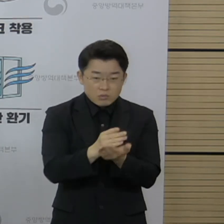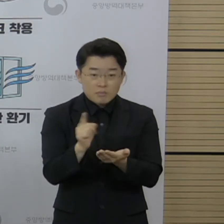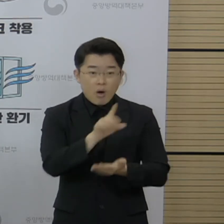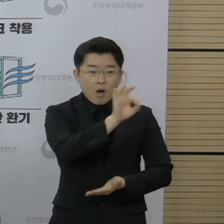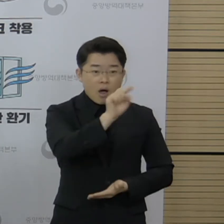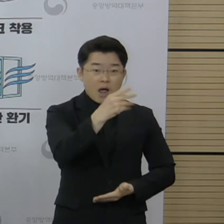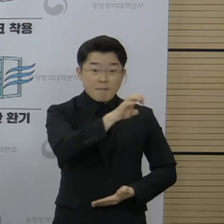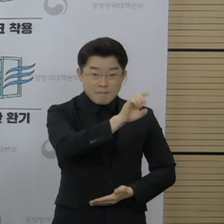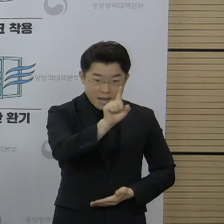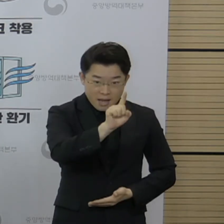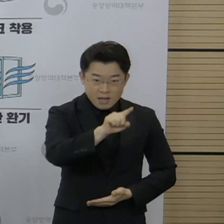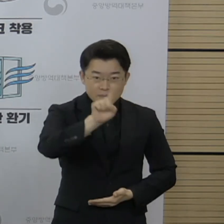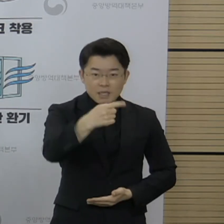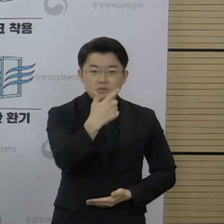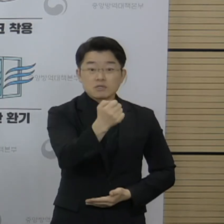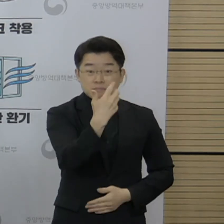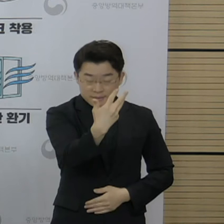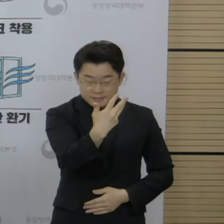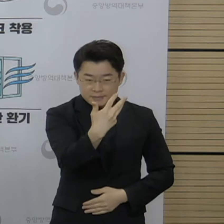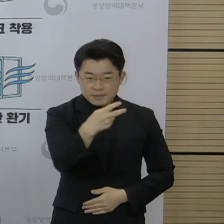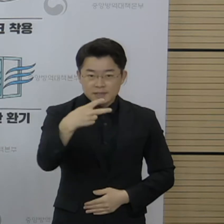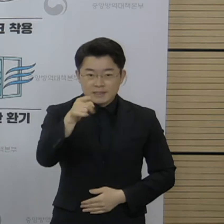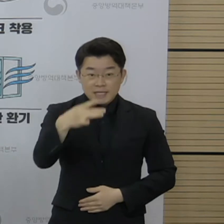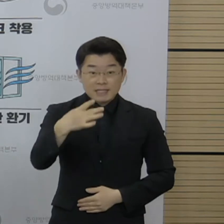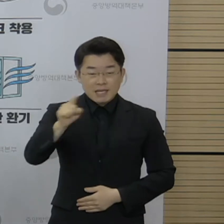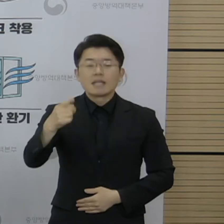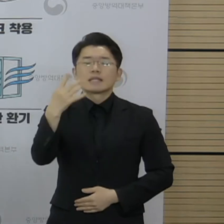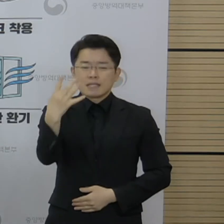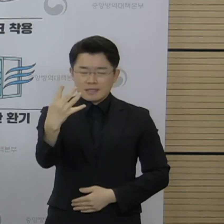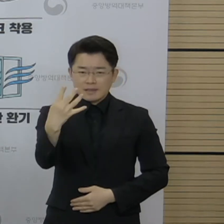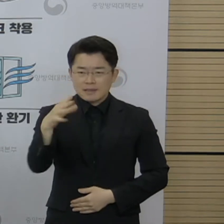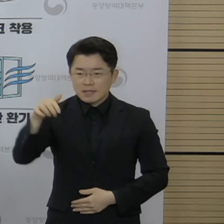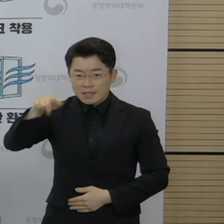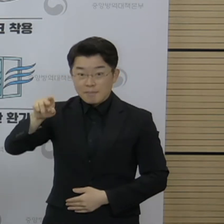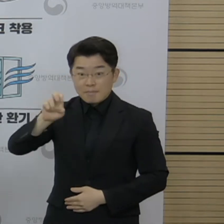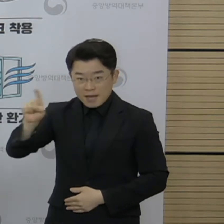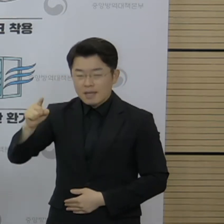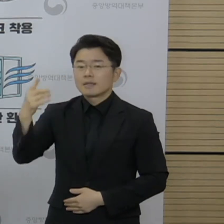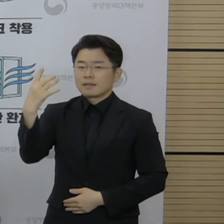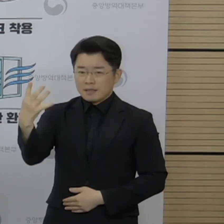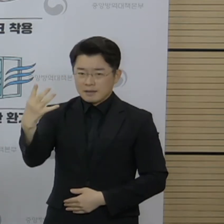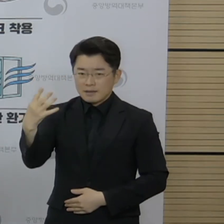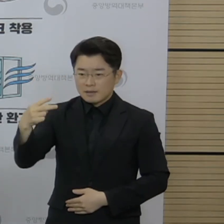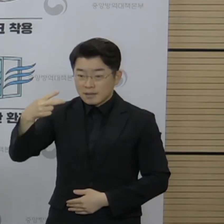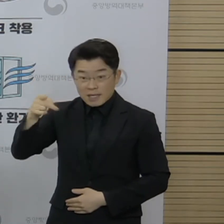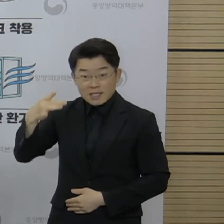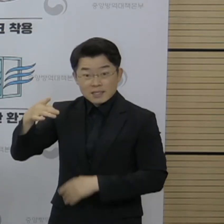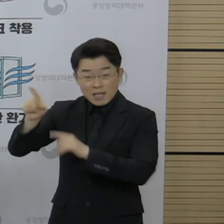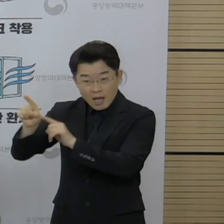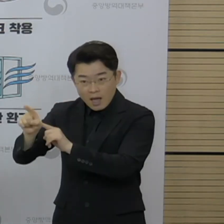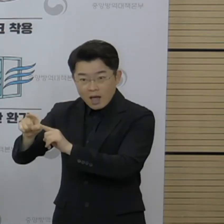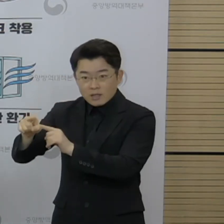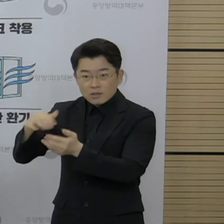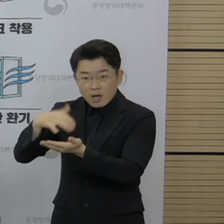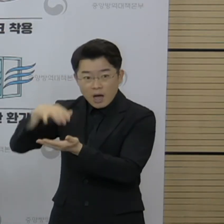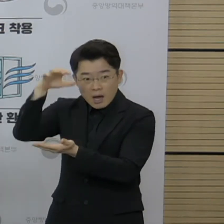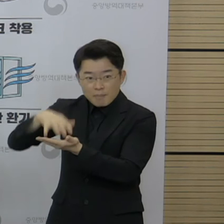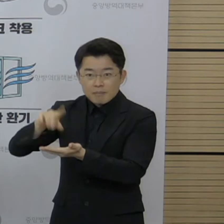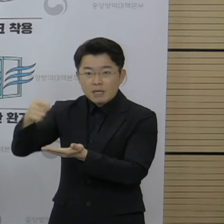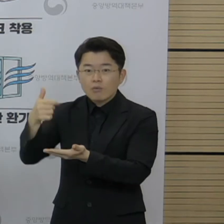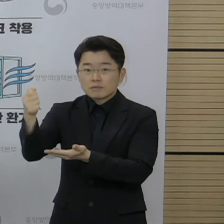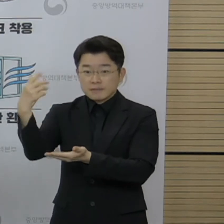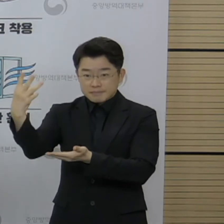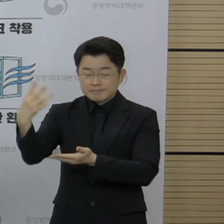알파형이 168명, 베타형 4명, 감마형 4명, 델타형 153명이었습니다.